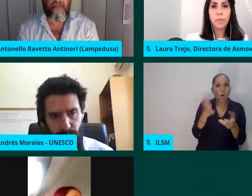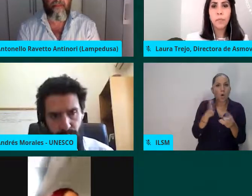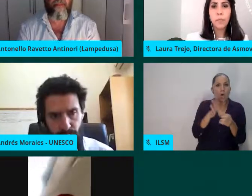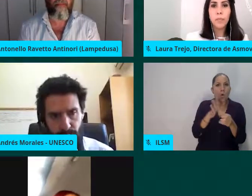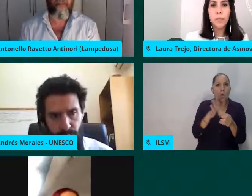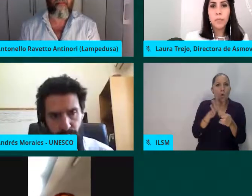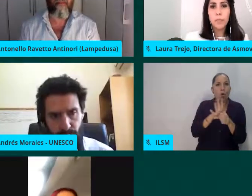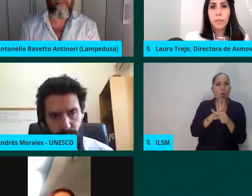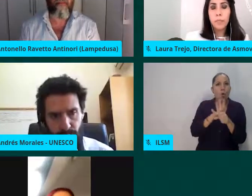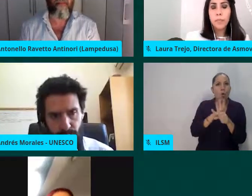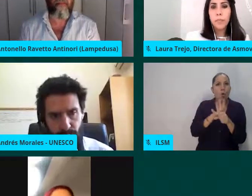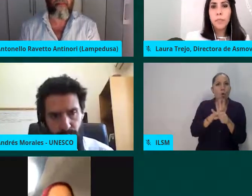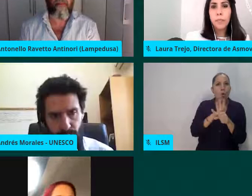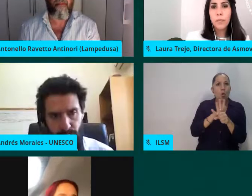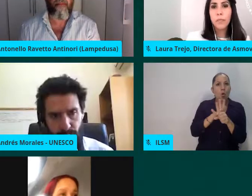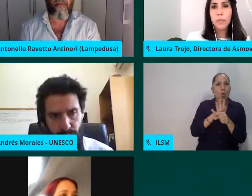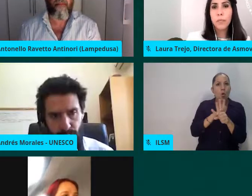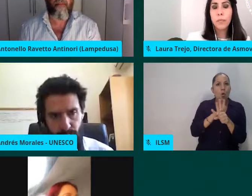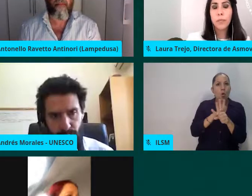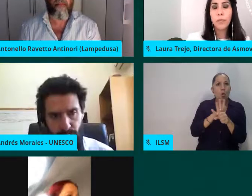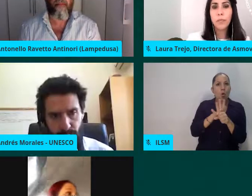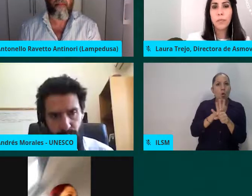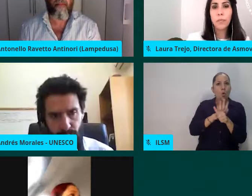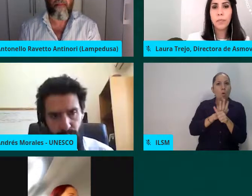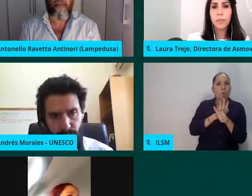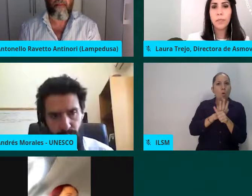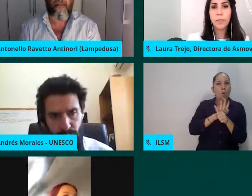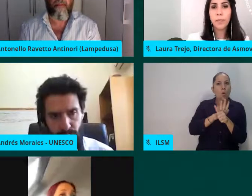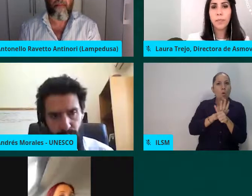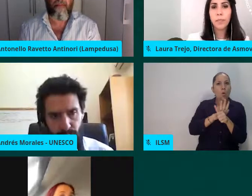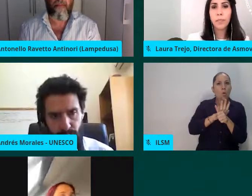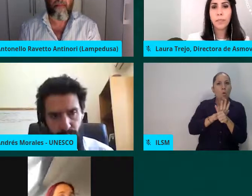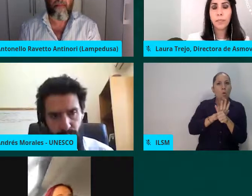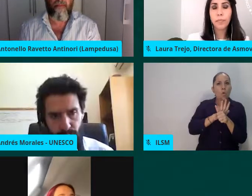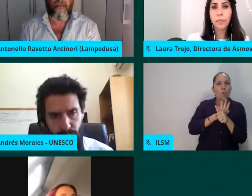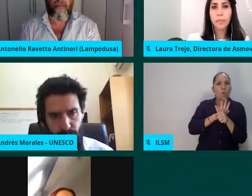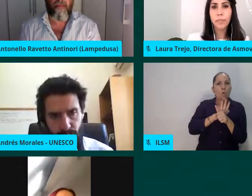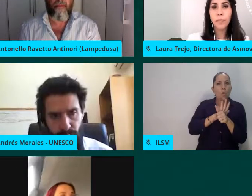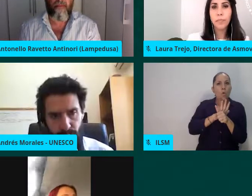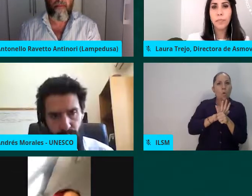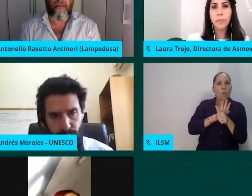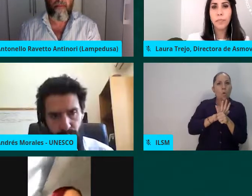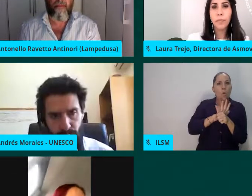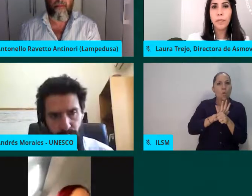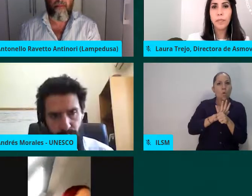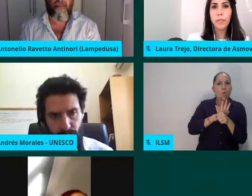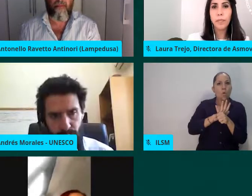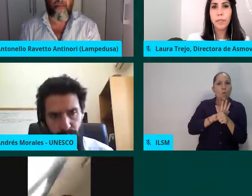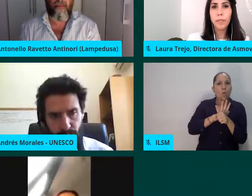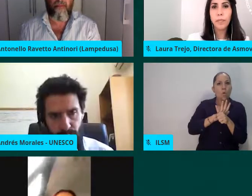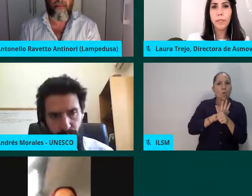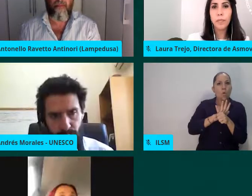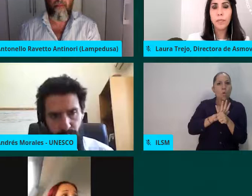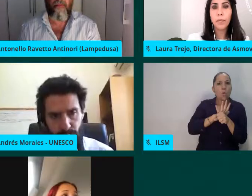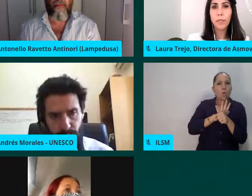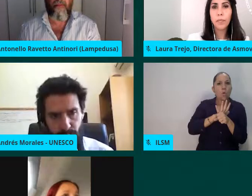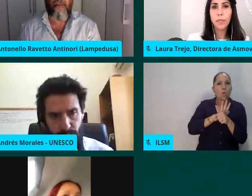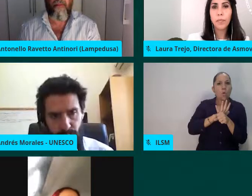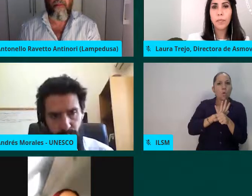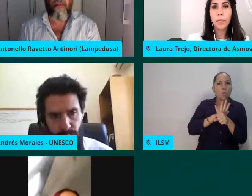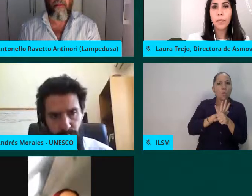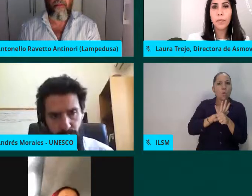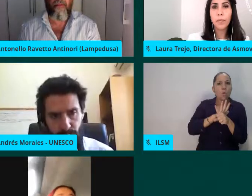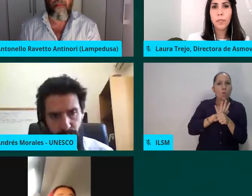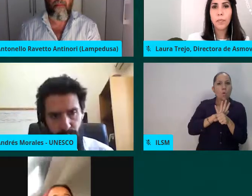aporten a la paz dentro de sus territorios. Asimismo, queremos aportar insumos para la elaboración de una guía o protocolo interseccional con los